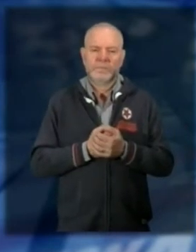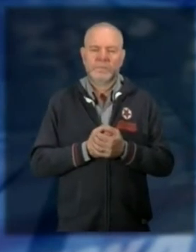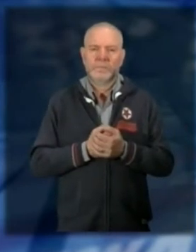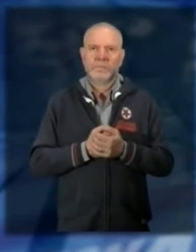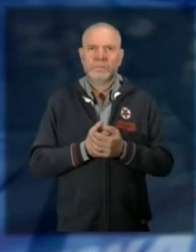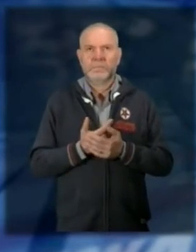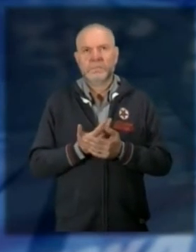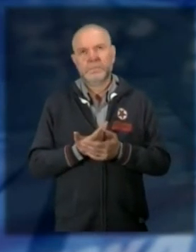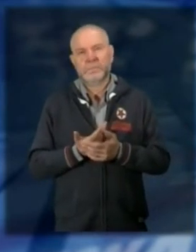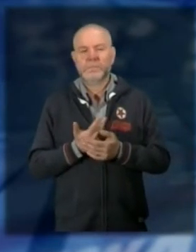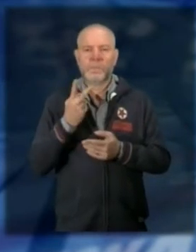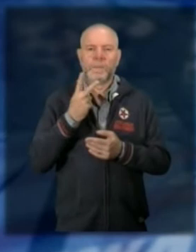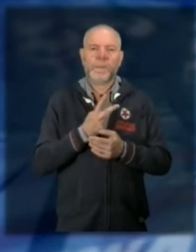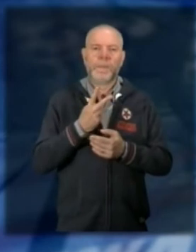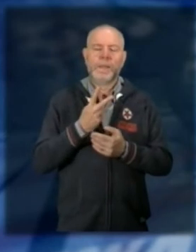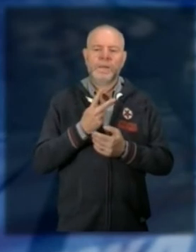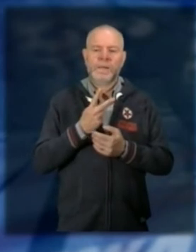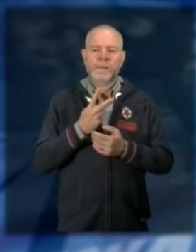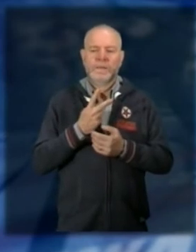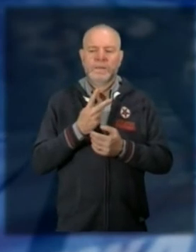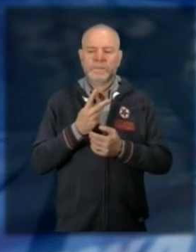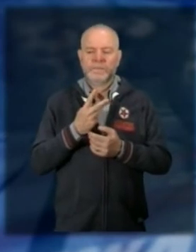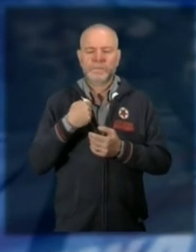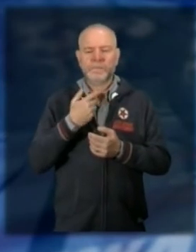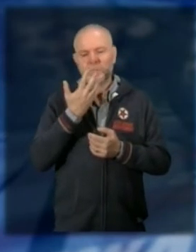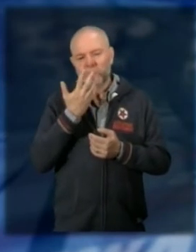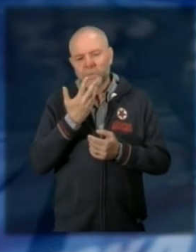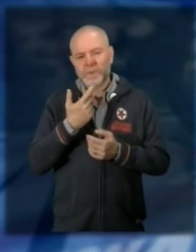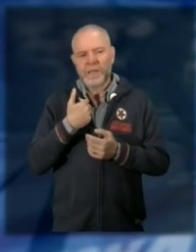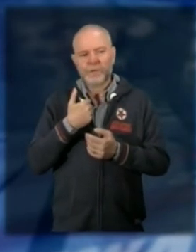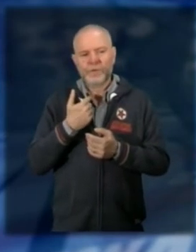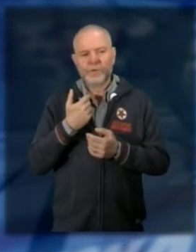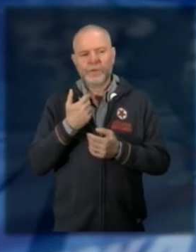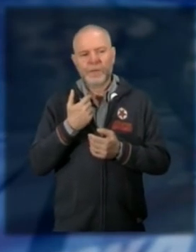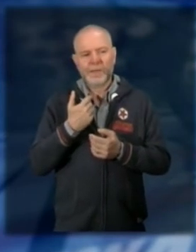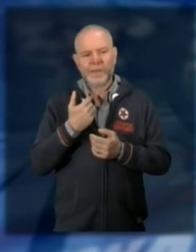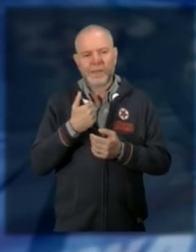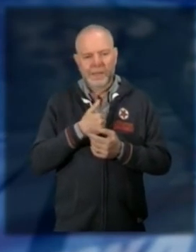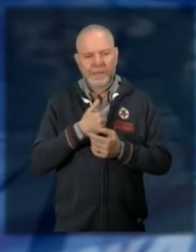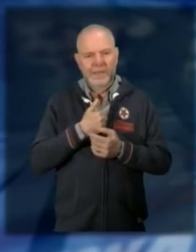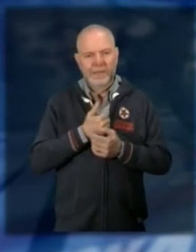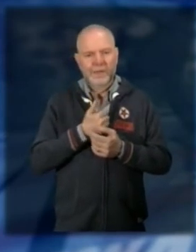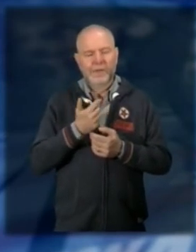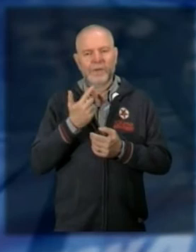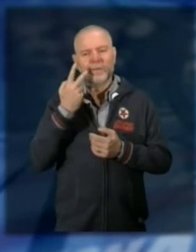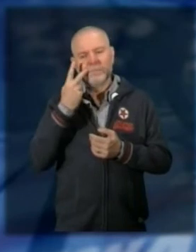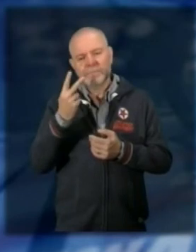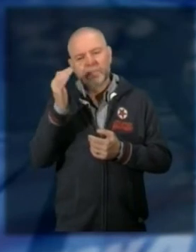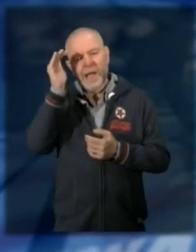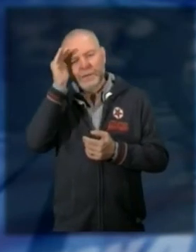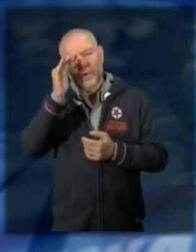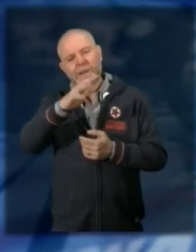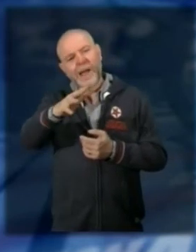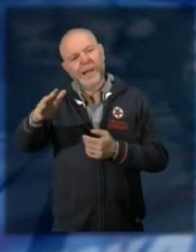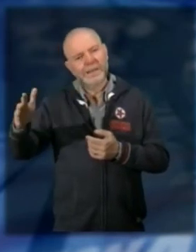sicuramente quello che mi piace è ascoltare proprio a mia volta testimonianze di altre persone